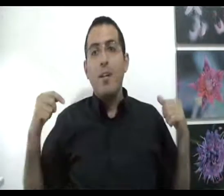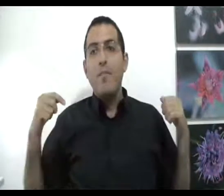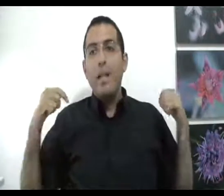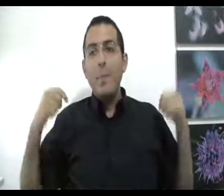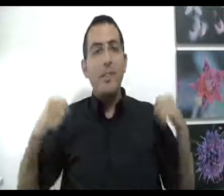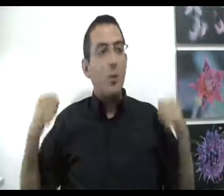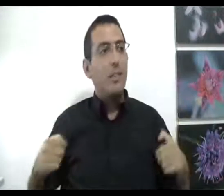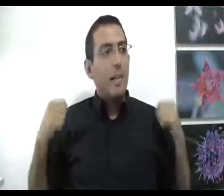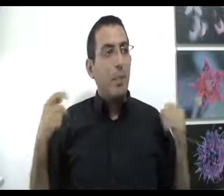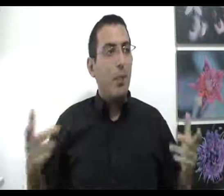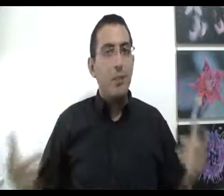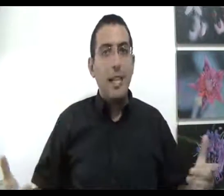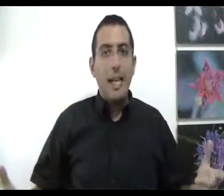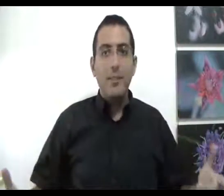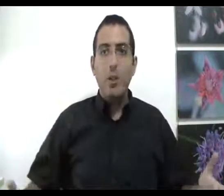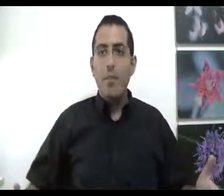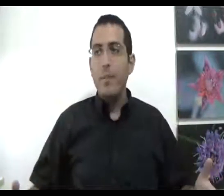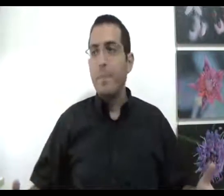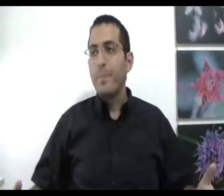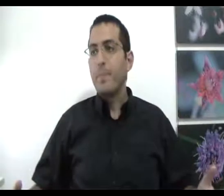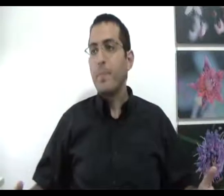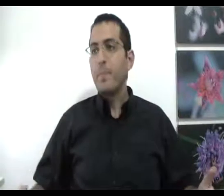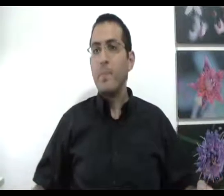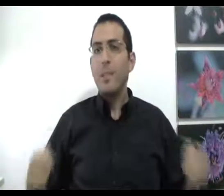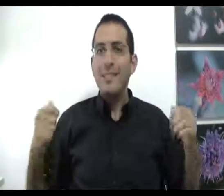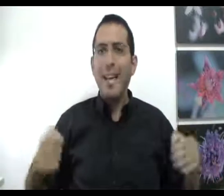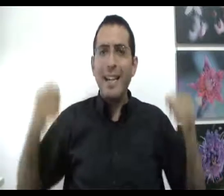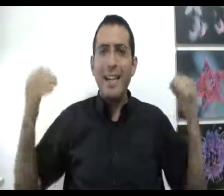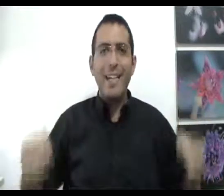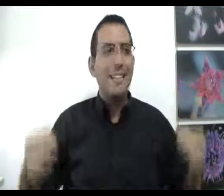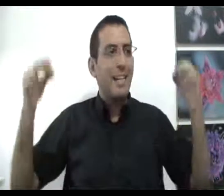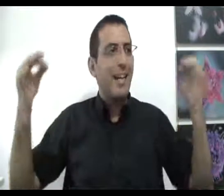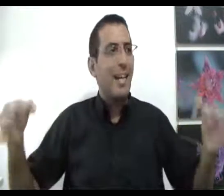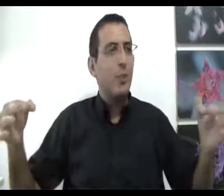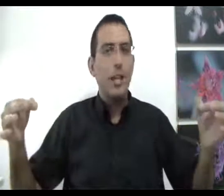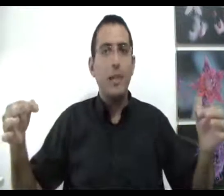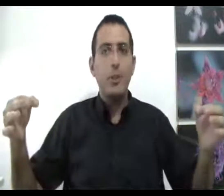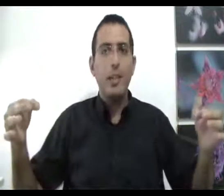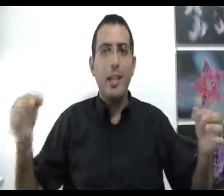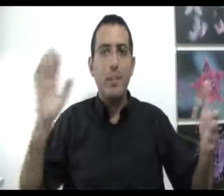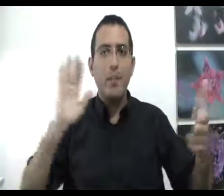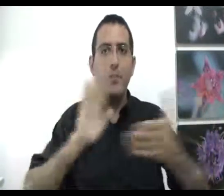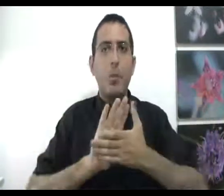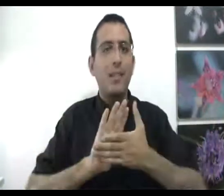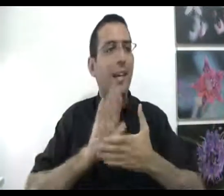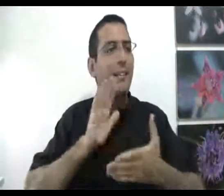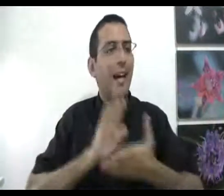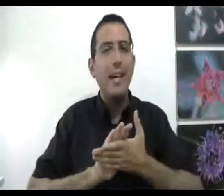ואם אתה רוצה מי שרוצה לייעץ טוב צריך להיכנס לנעליים של האדם השני באופן מוחלט צריך להתאחד